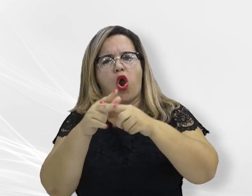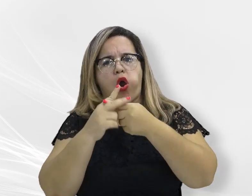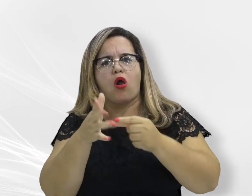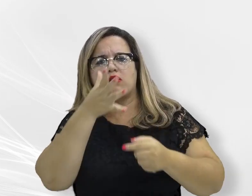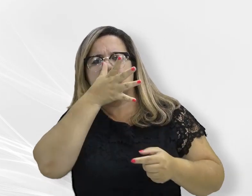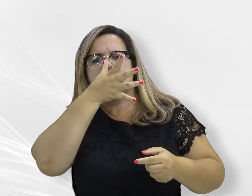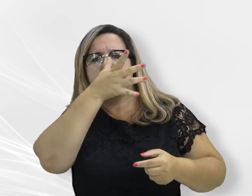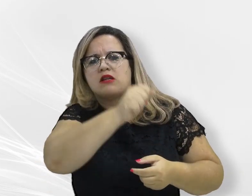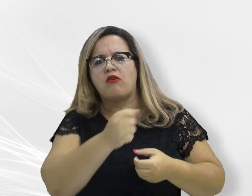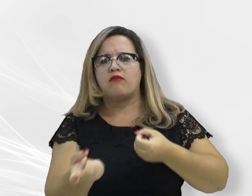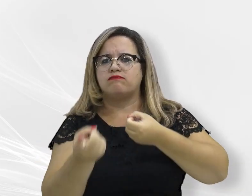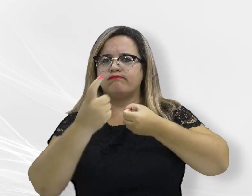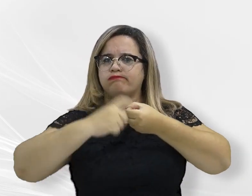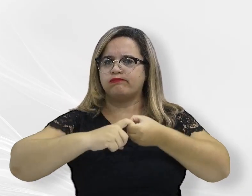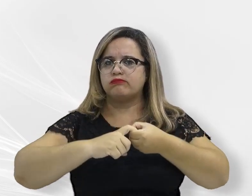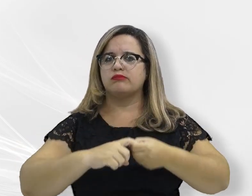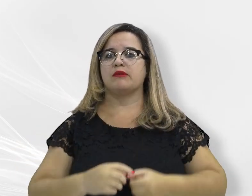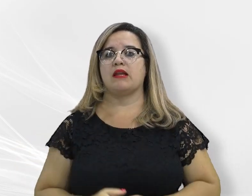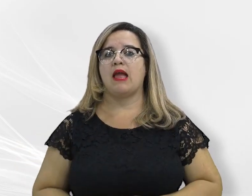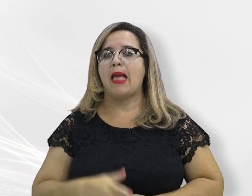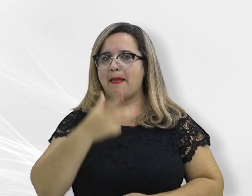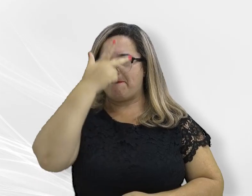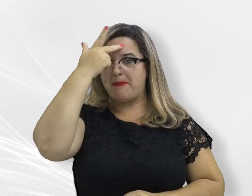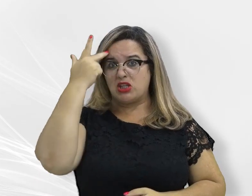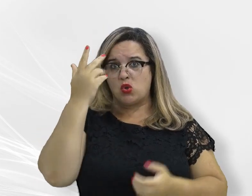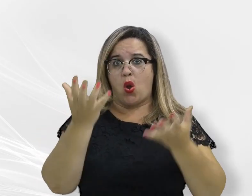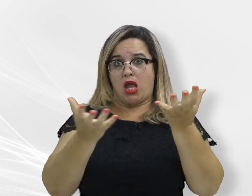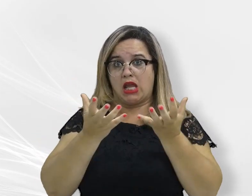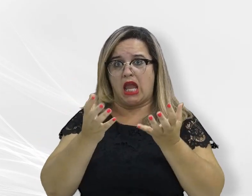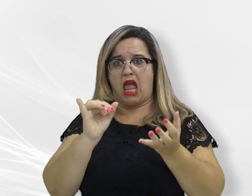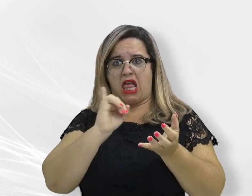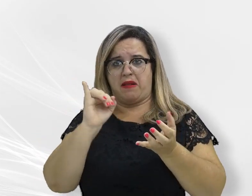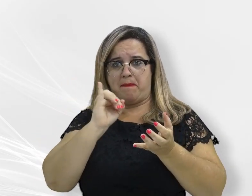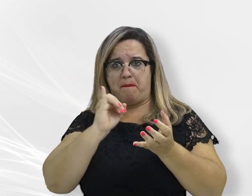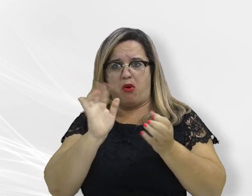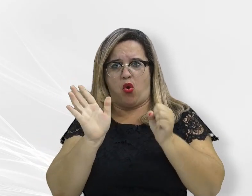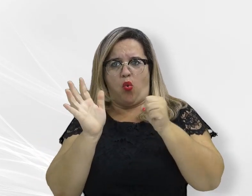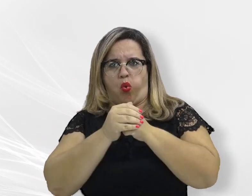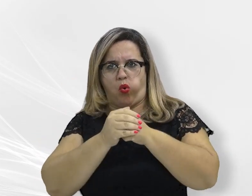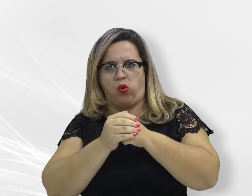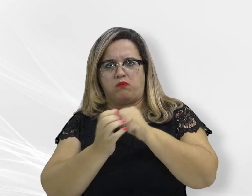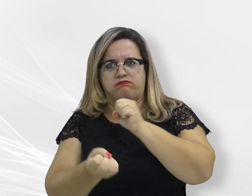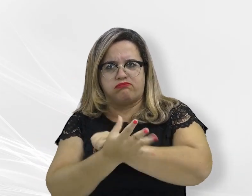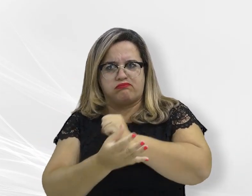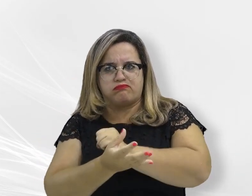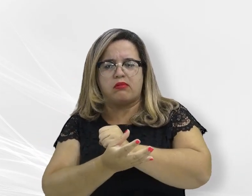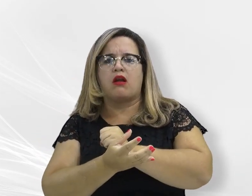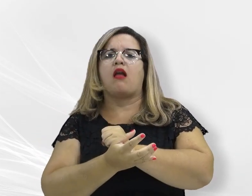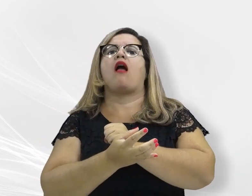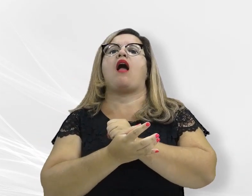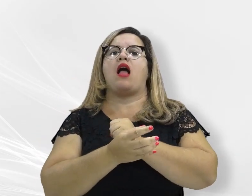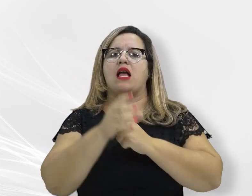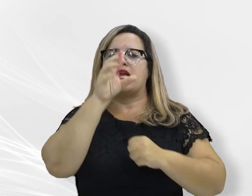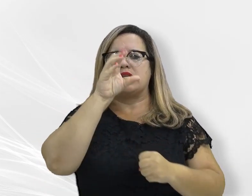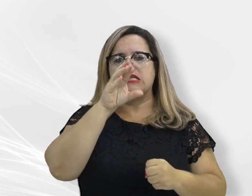insistem em sonegar. Um comitê atento com todos esses atores de carreira do estado buscando fazer essa recuperação de ativos,